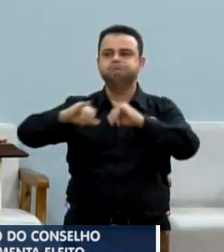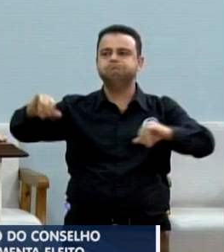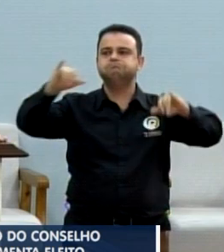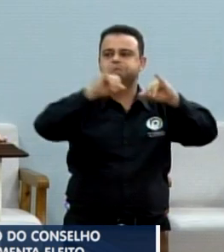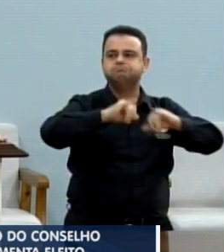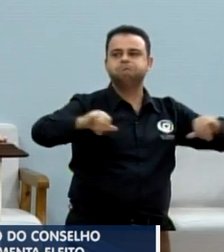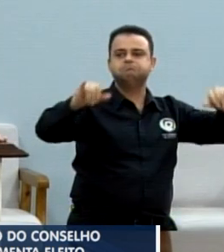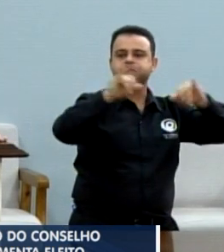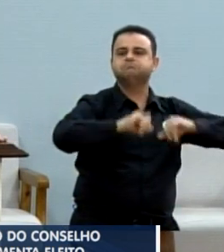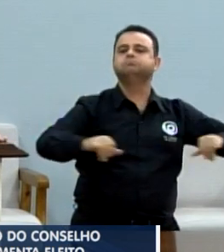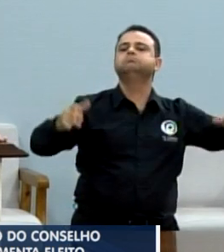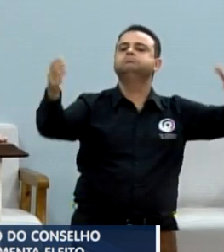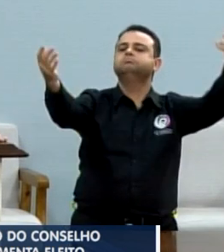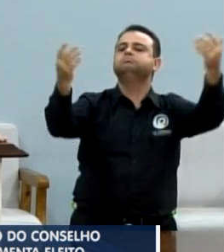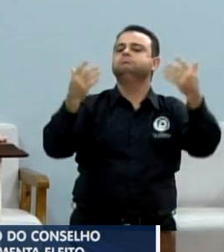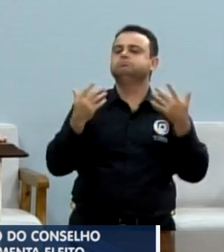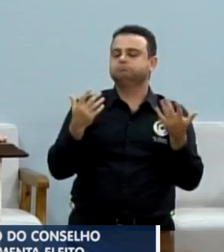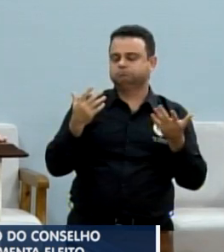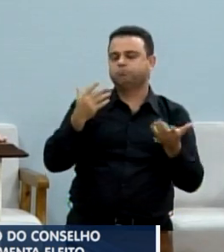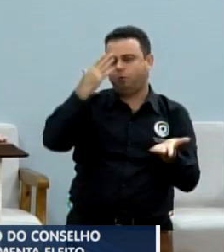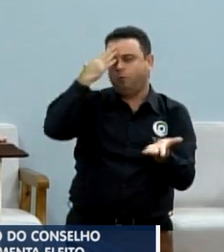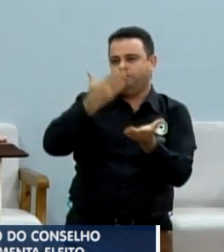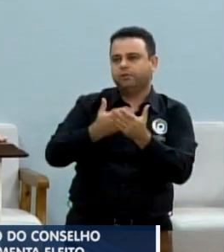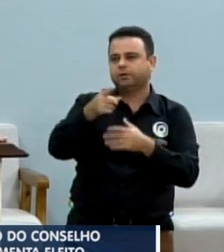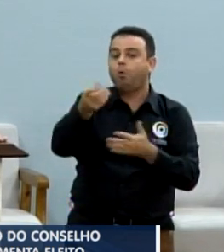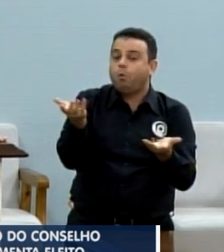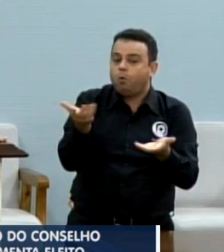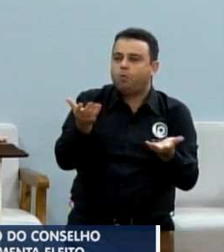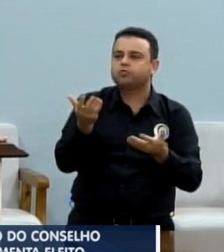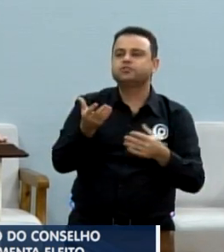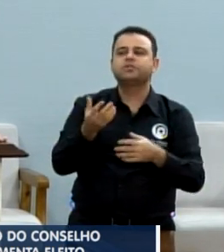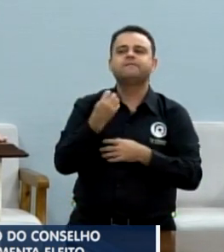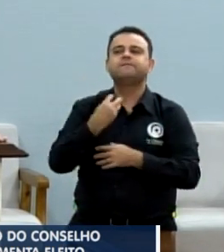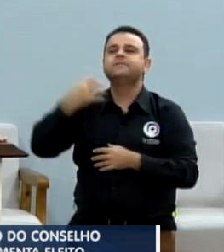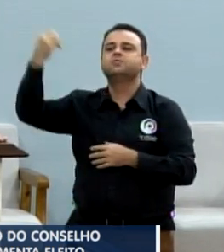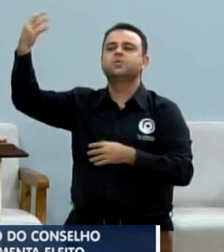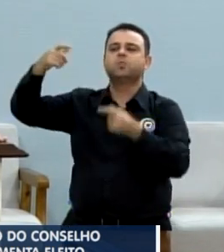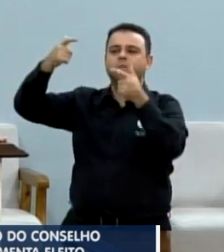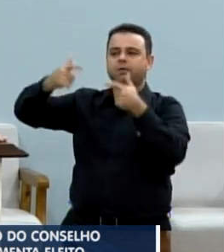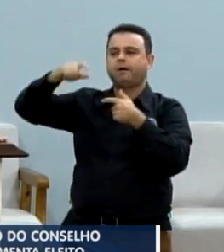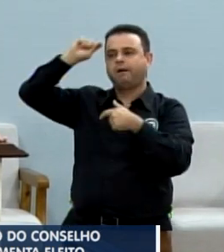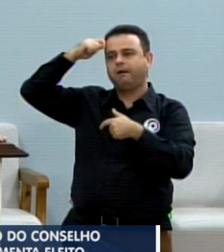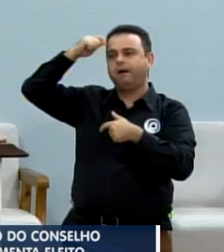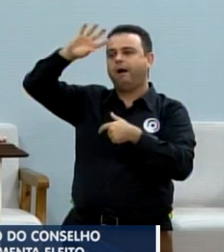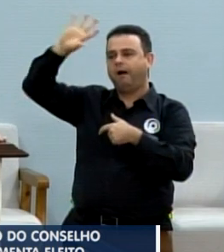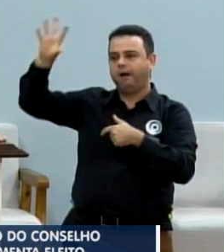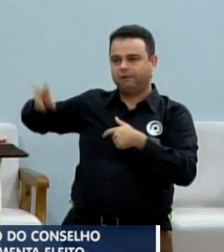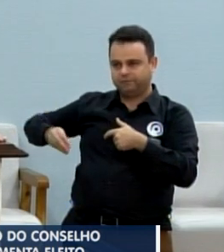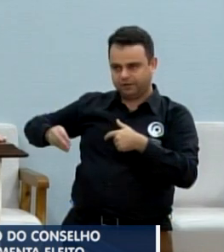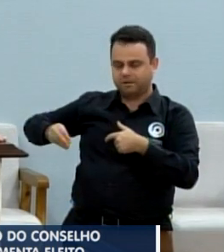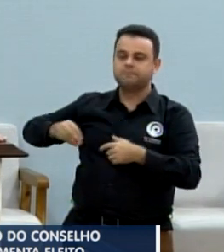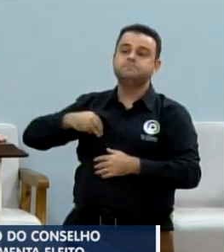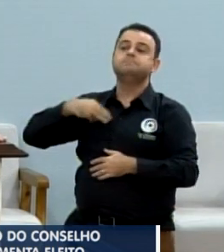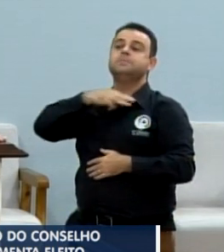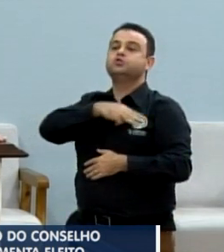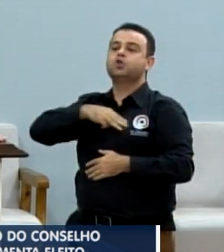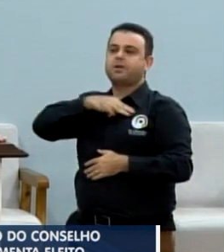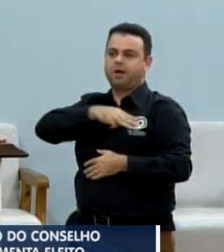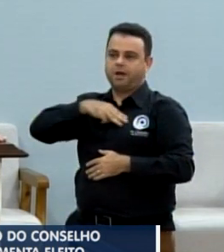inclusive ele está na África fazendo trabalho de missões ali evangelístico,